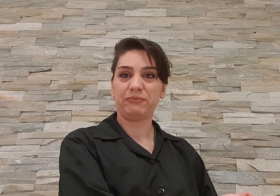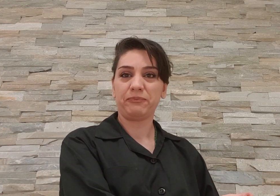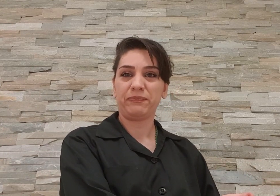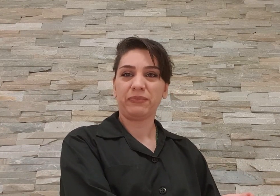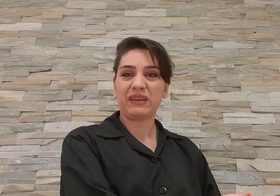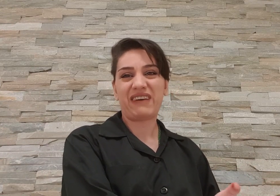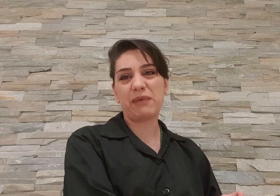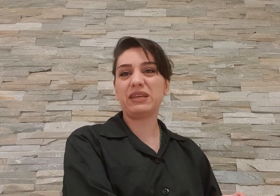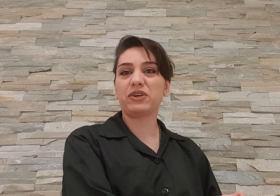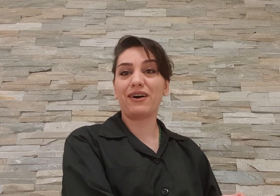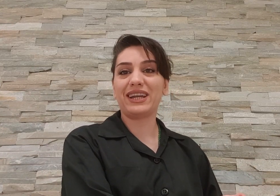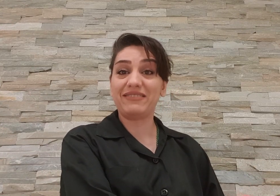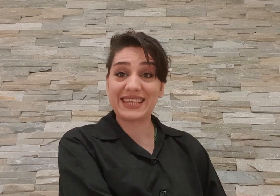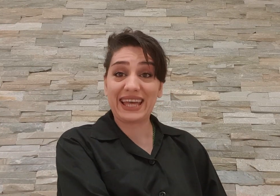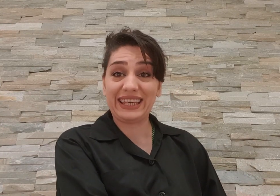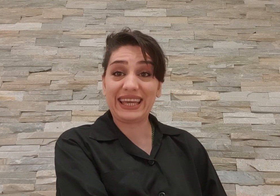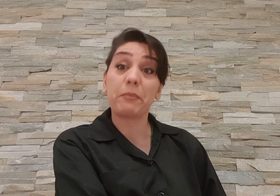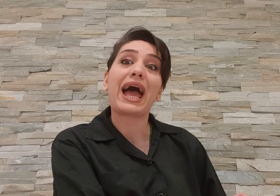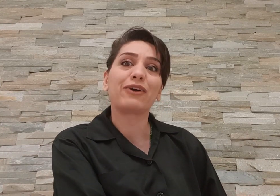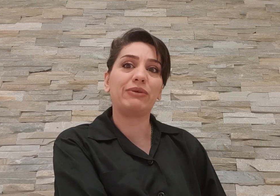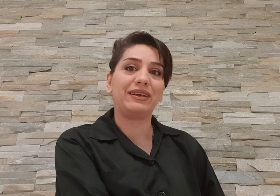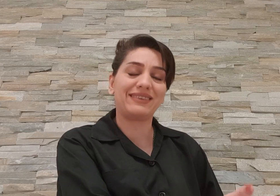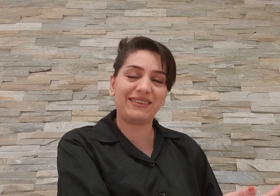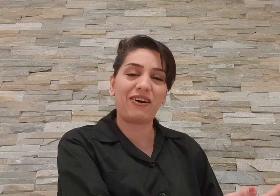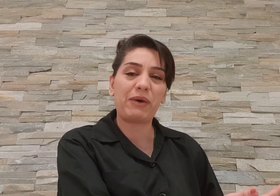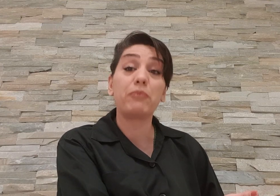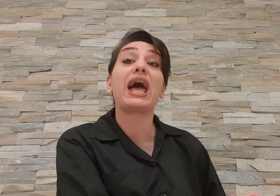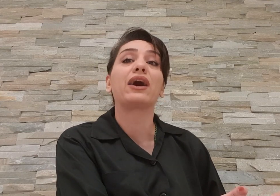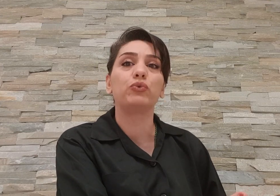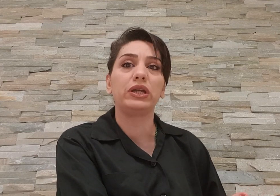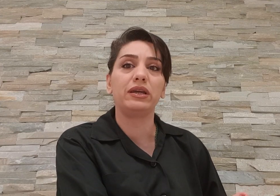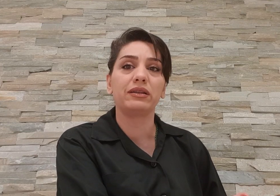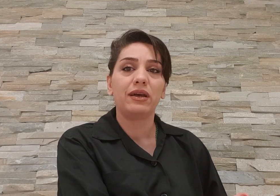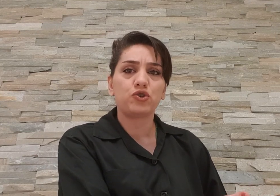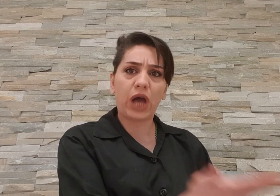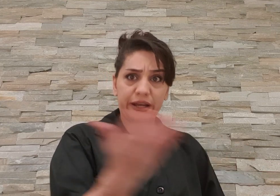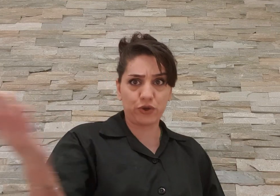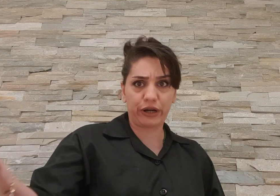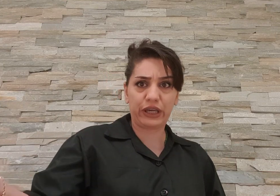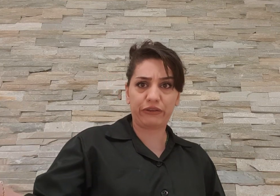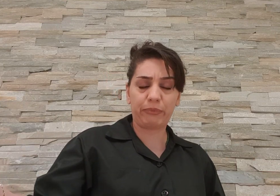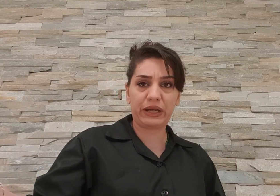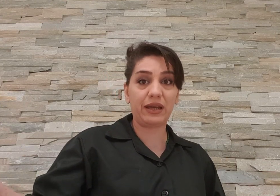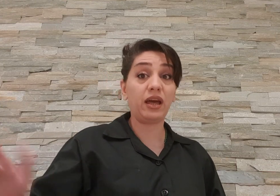فهمیدیم که آقا نویسندگی هم نکنید کتاب هم نخونید چون هرکی سراغ کتاب بره